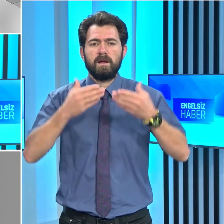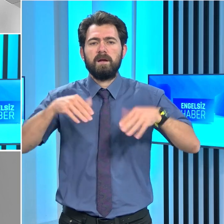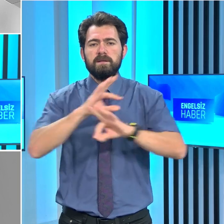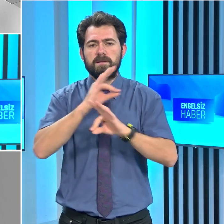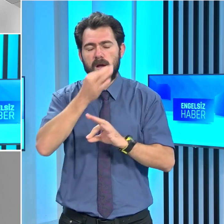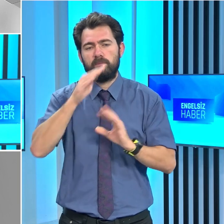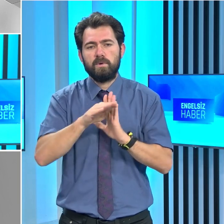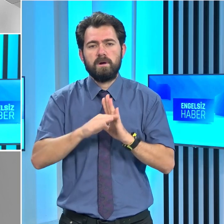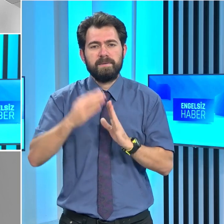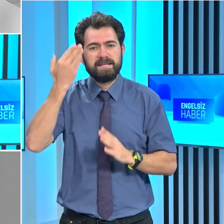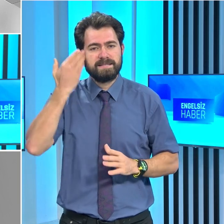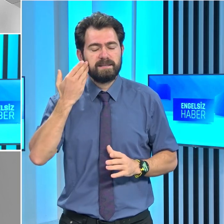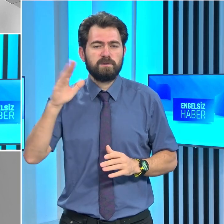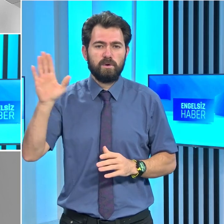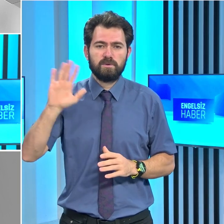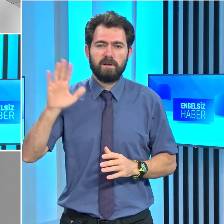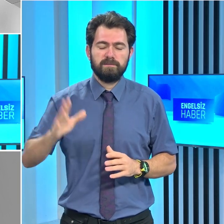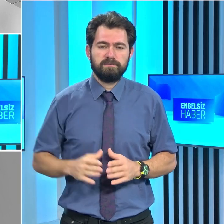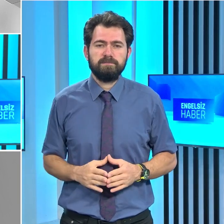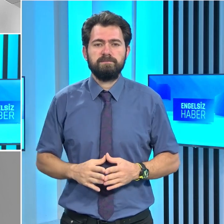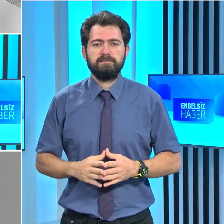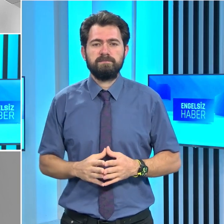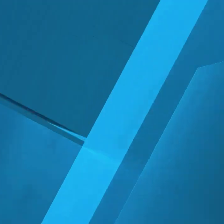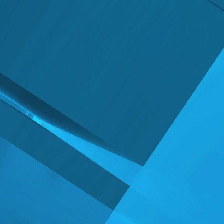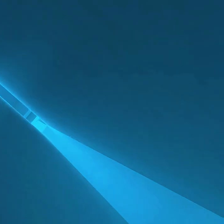Engelsiz Haber Büyüteni'ni izlediğiniz, hoşçakalın.